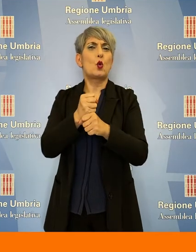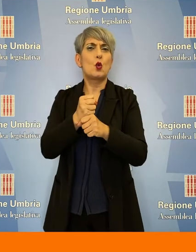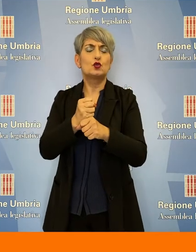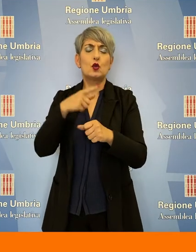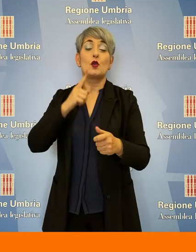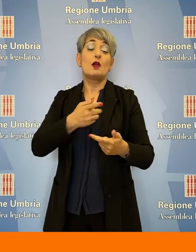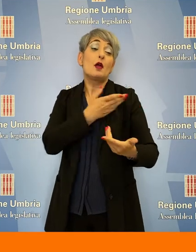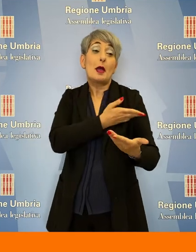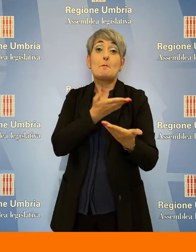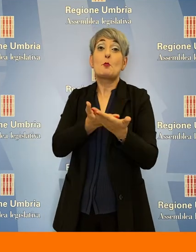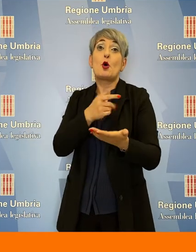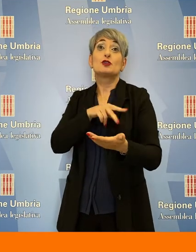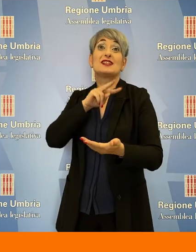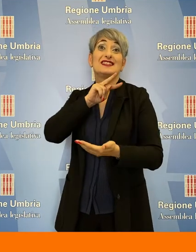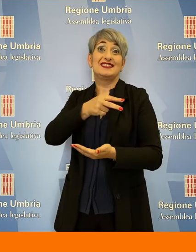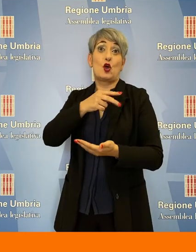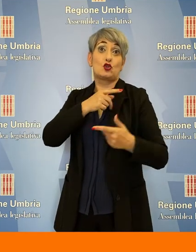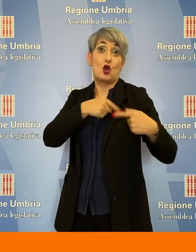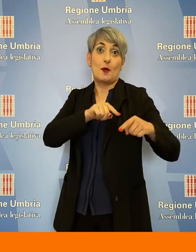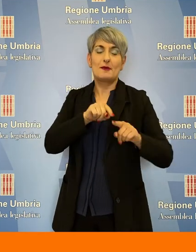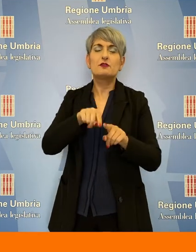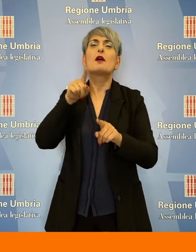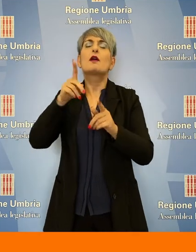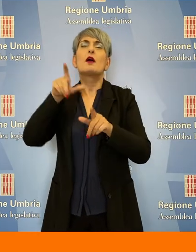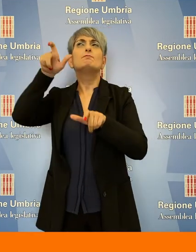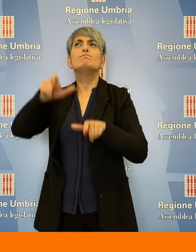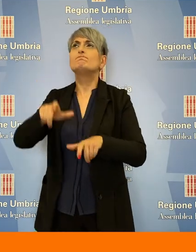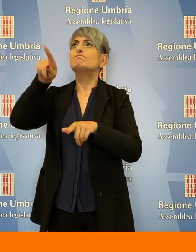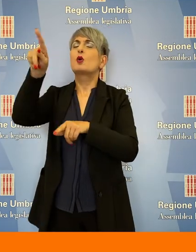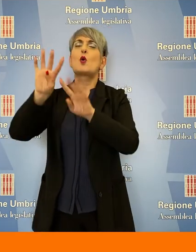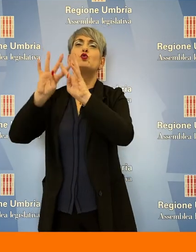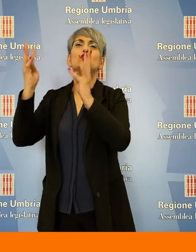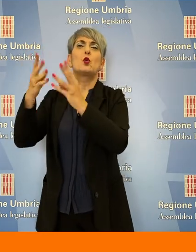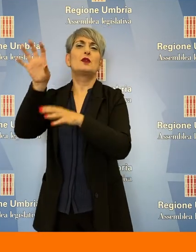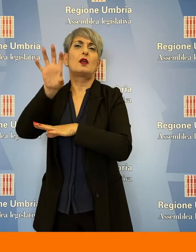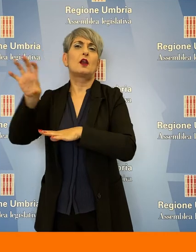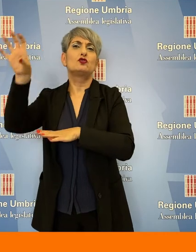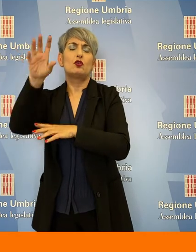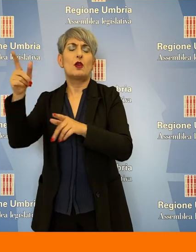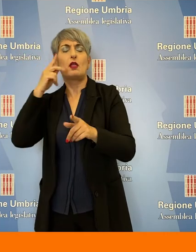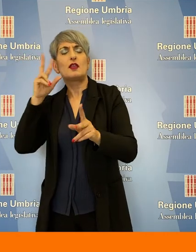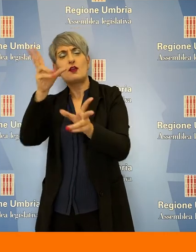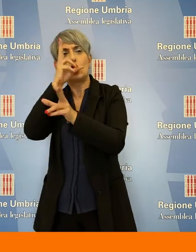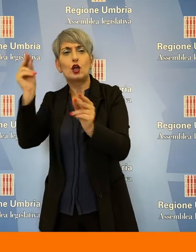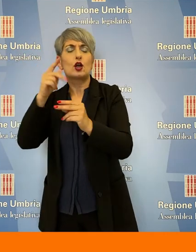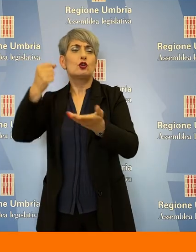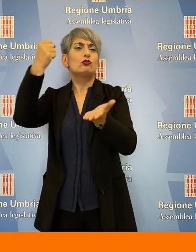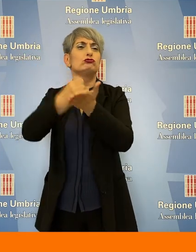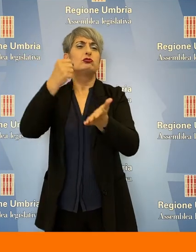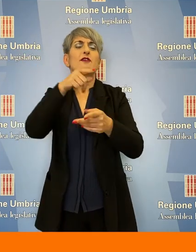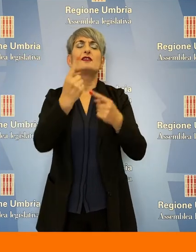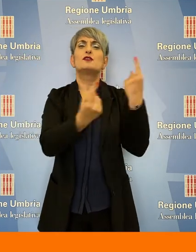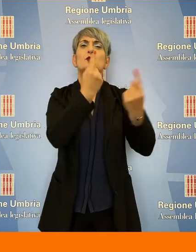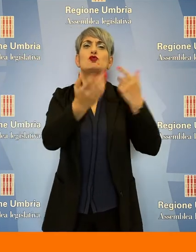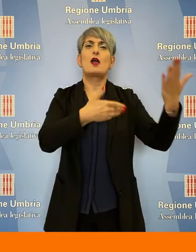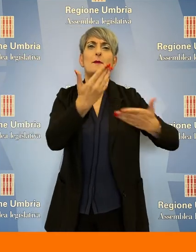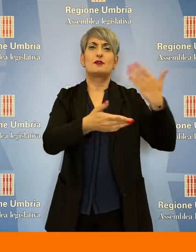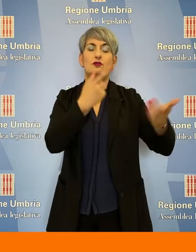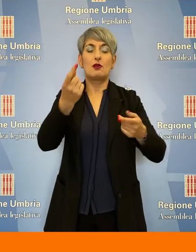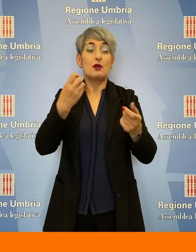che impegna la Giunta regionale ad intervenire per il riconoscimento dello stato di emergenza a seguito degli eventi calamitosi che hanno colpito i